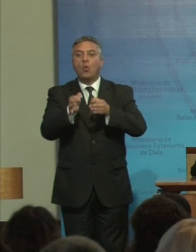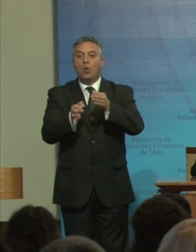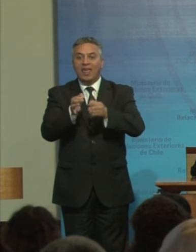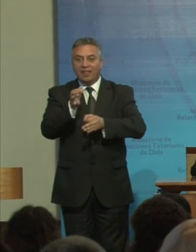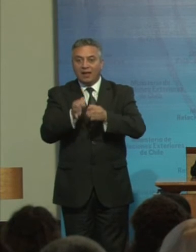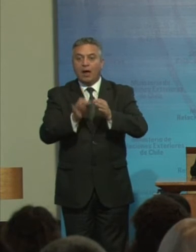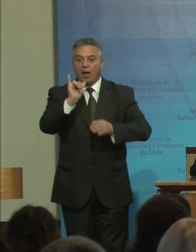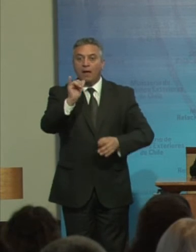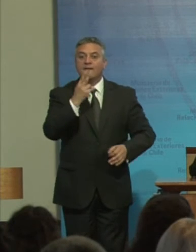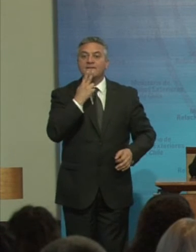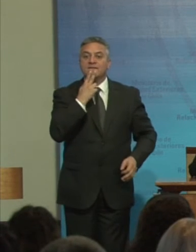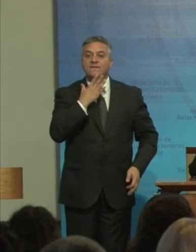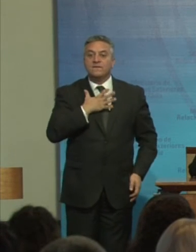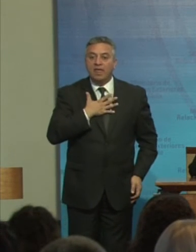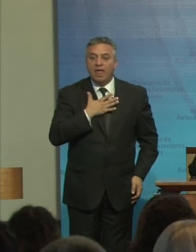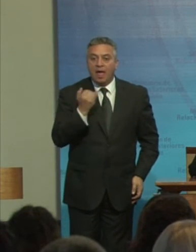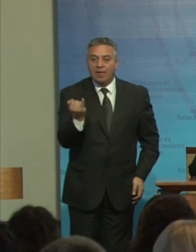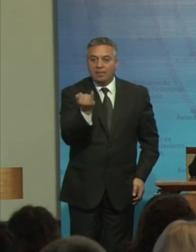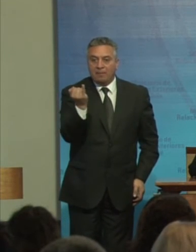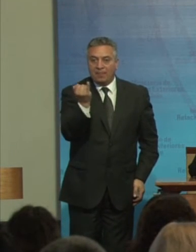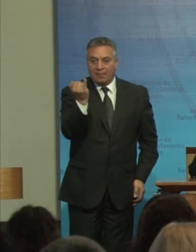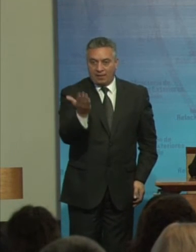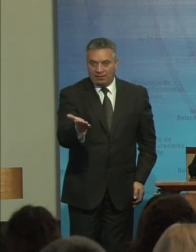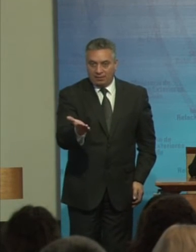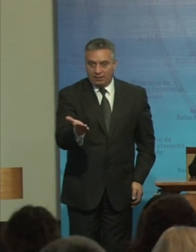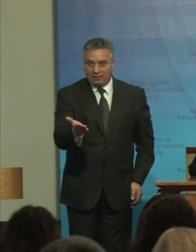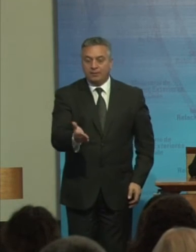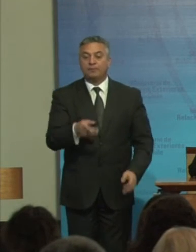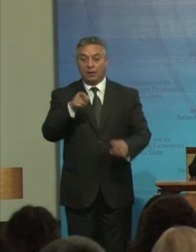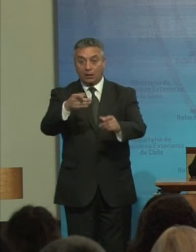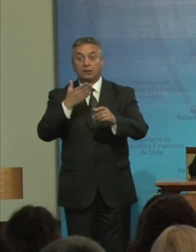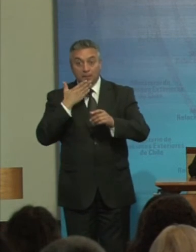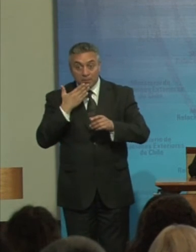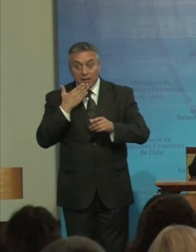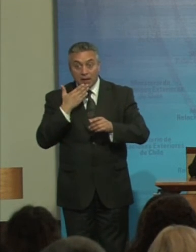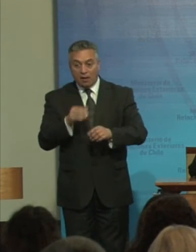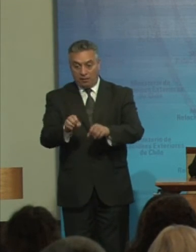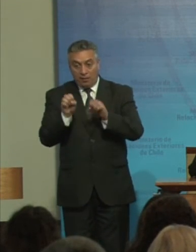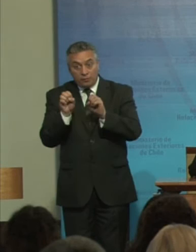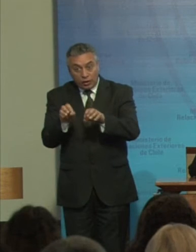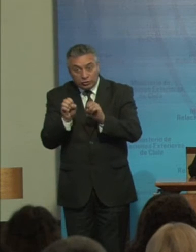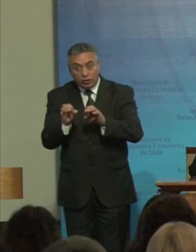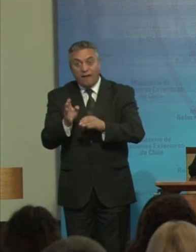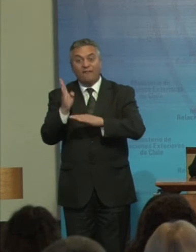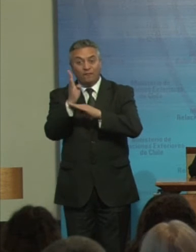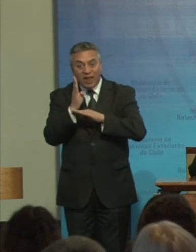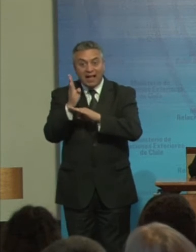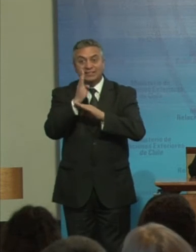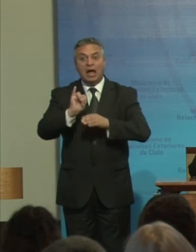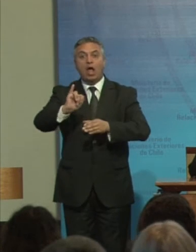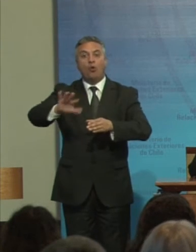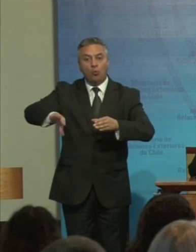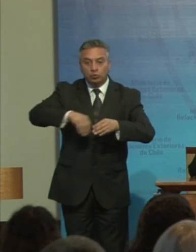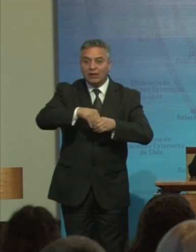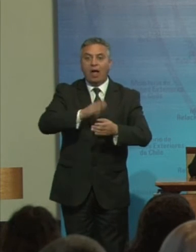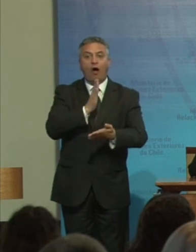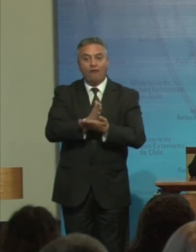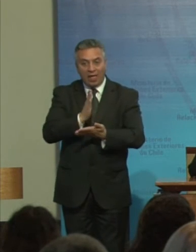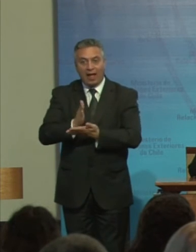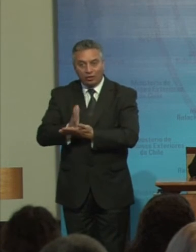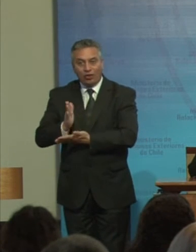C Se debe implementar La educación Básica Inclusiva Obligatoria Abarcando